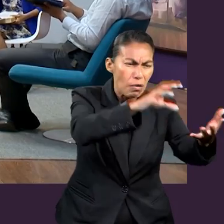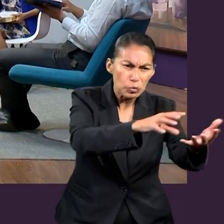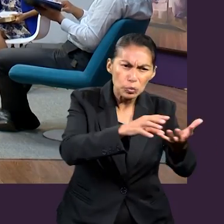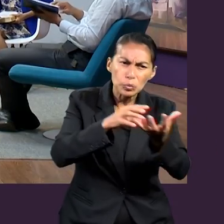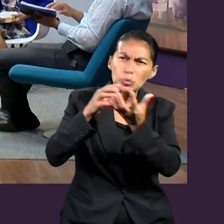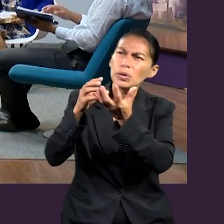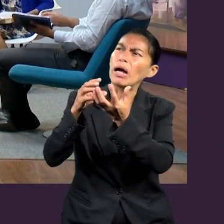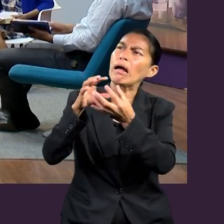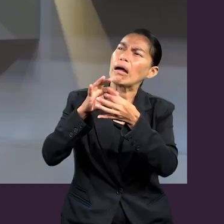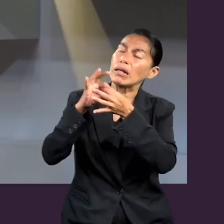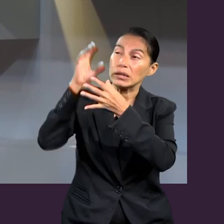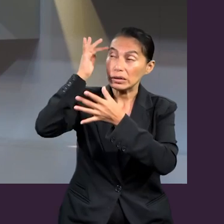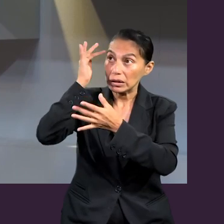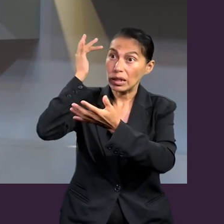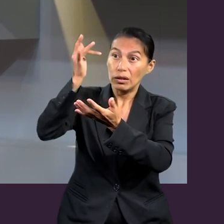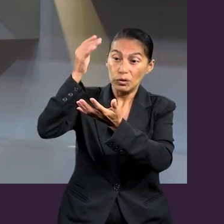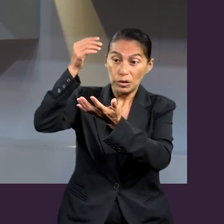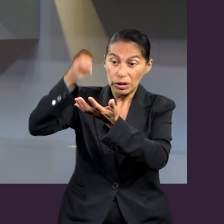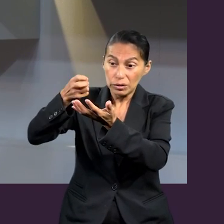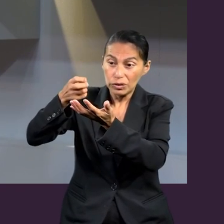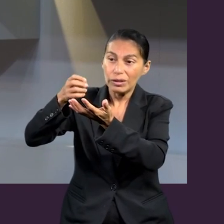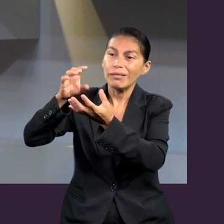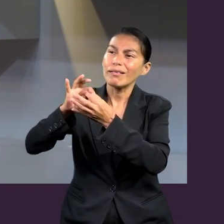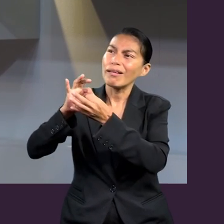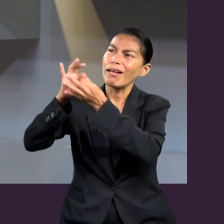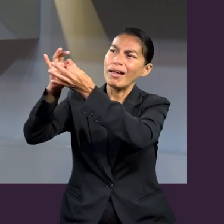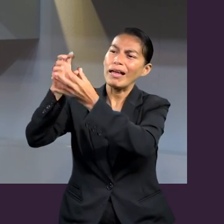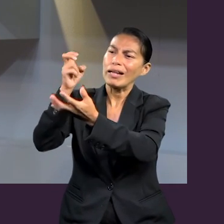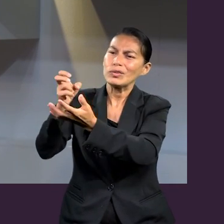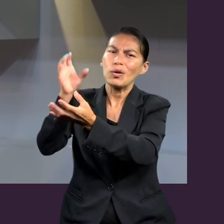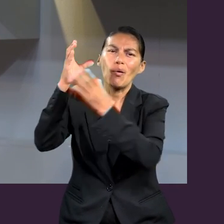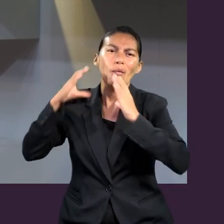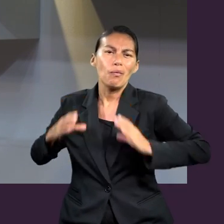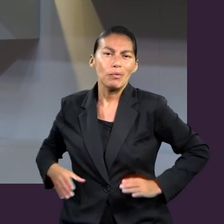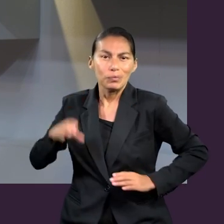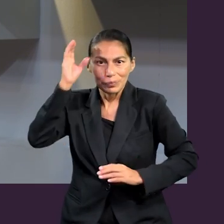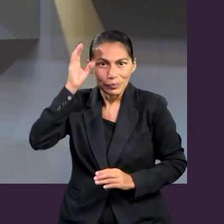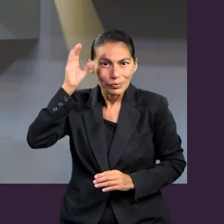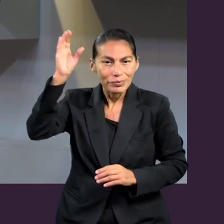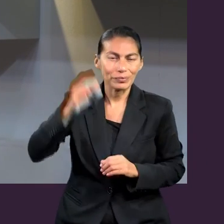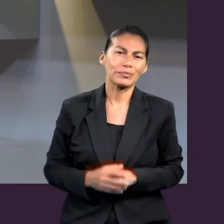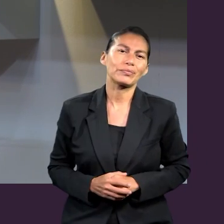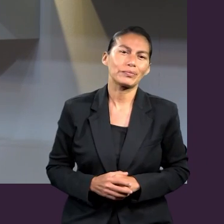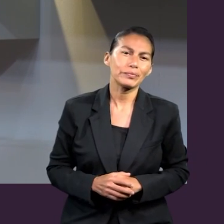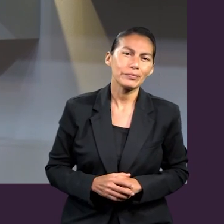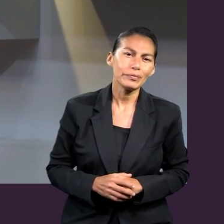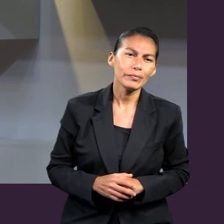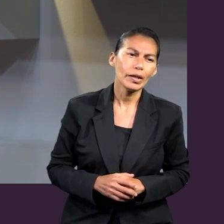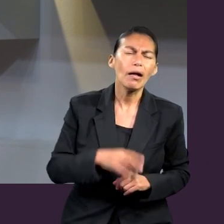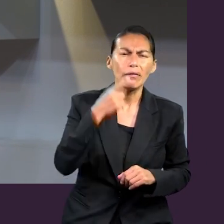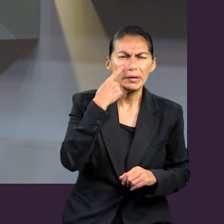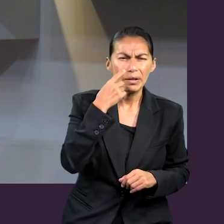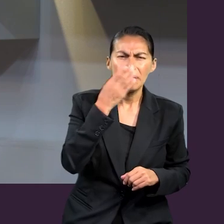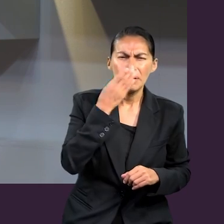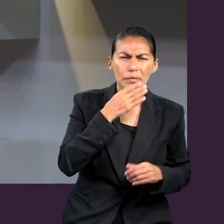los dones, en la Biblia se mencionan otras listas de dones espirituales. Hay al menos,